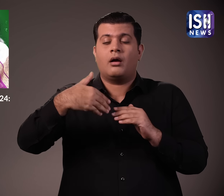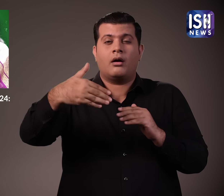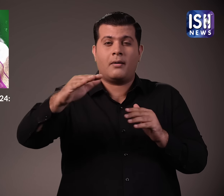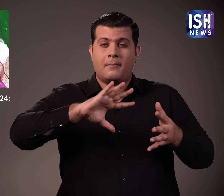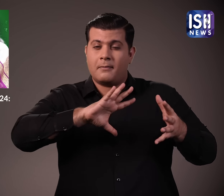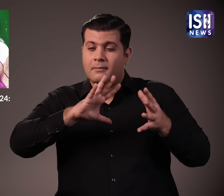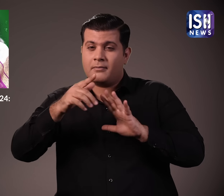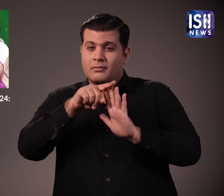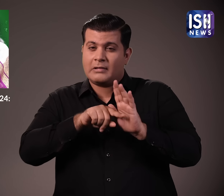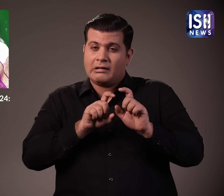इस पर अपडेट होंगे